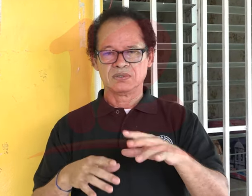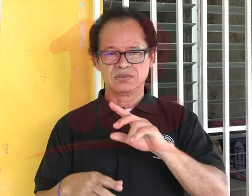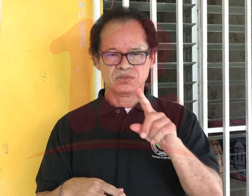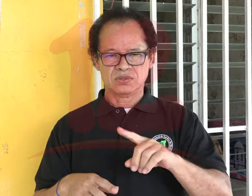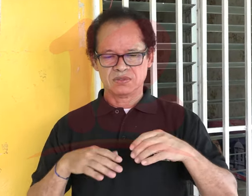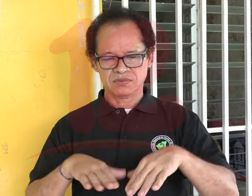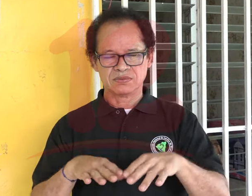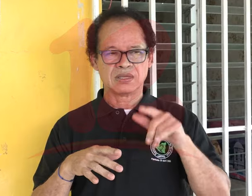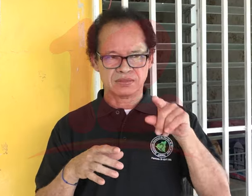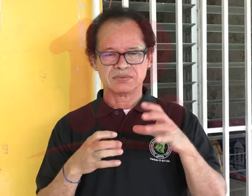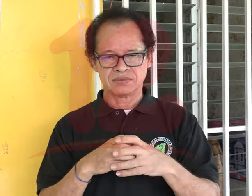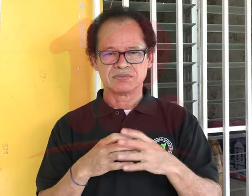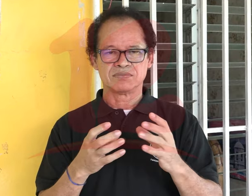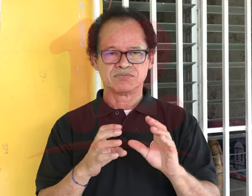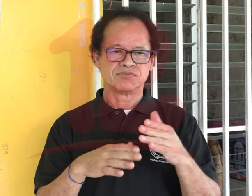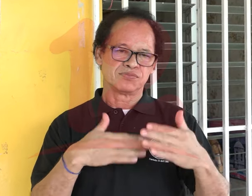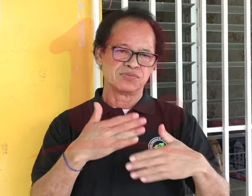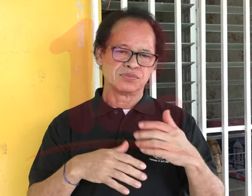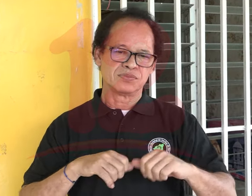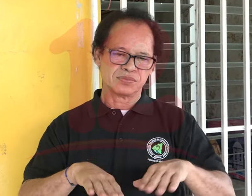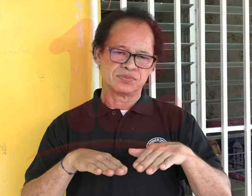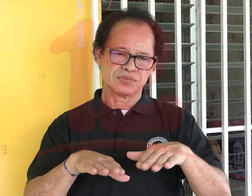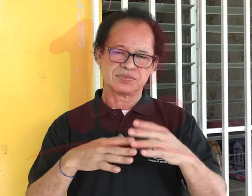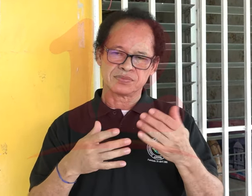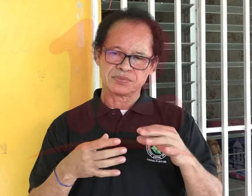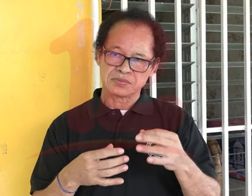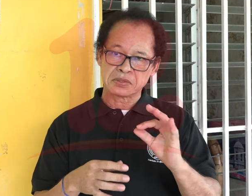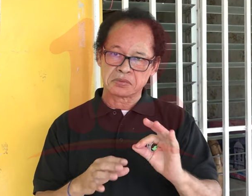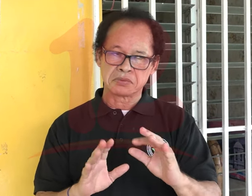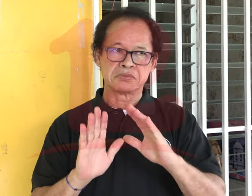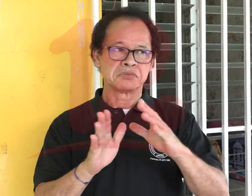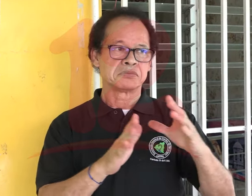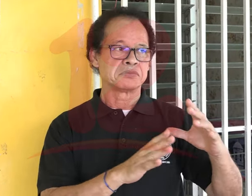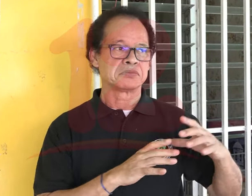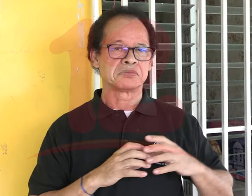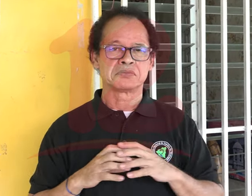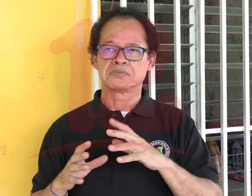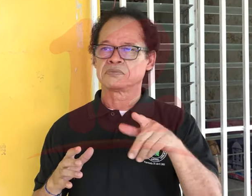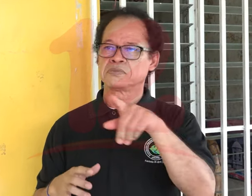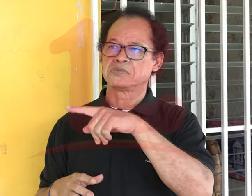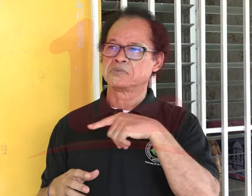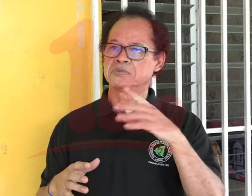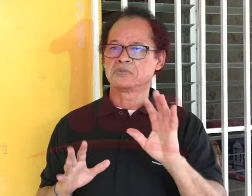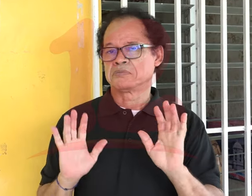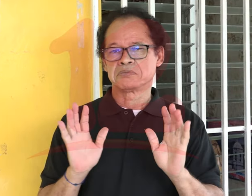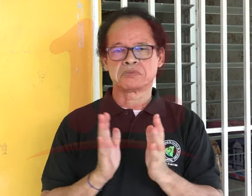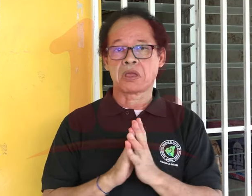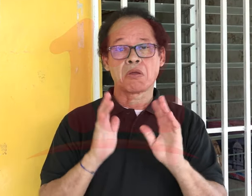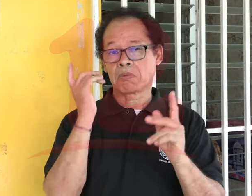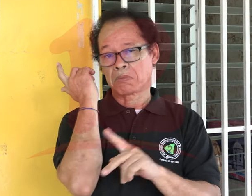universidad, con los colegios, que atienden a los muchachos de manera directa. De igual manera, hay muchachos trabajando en las zonas francas, en